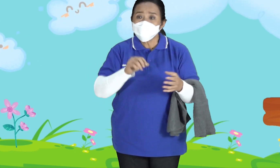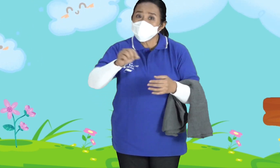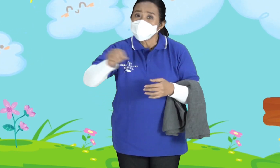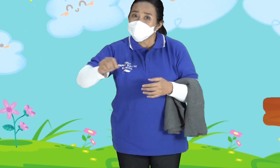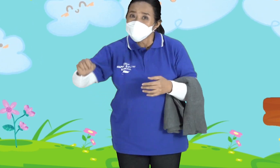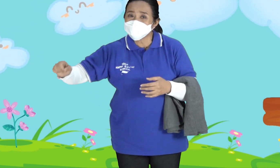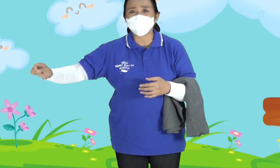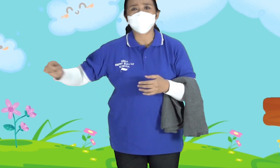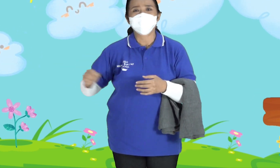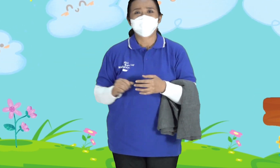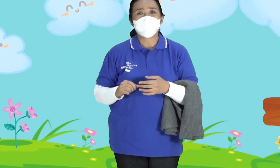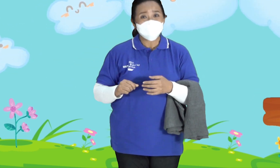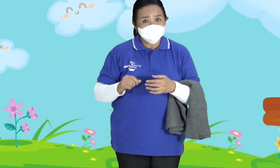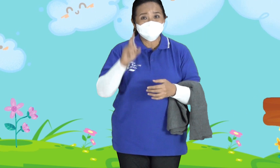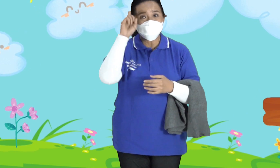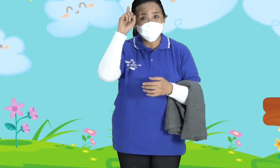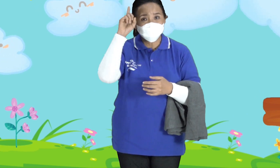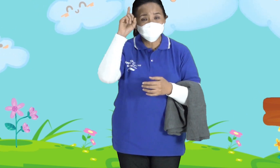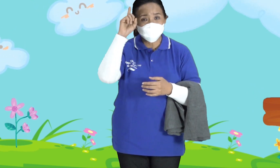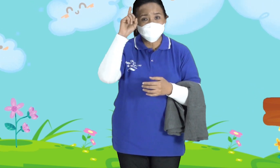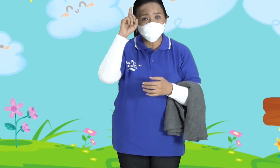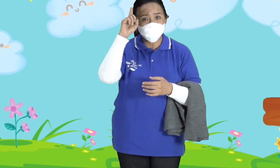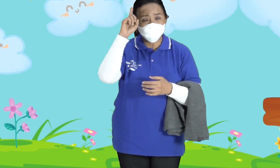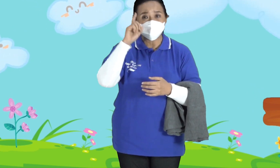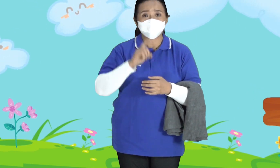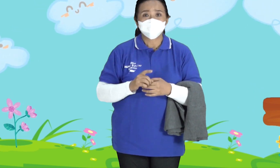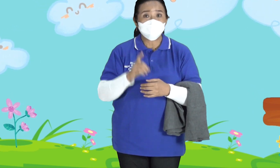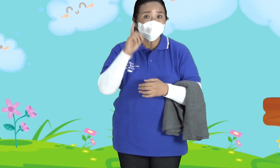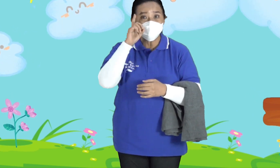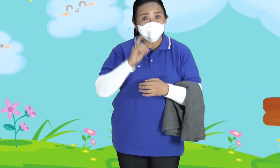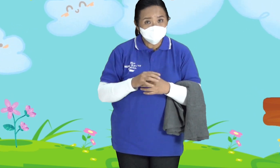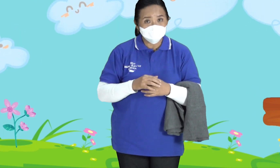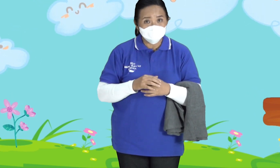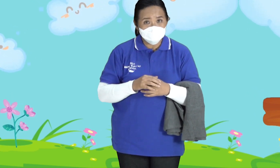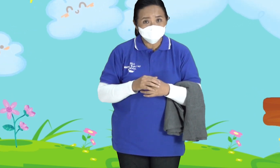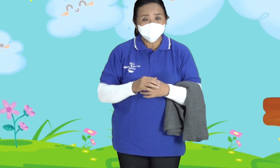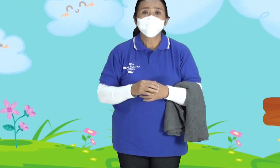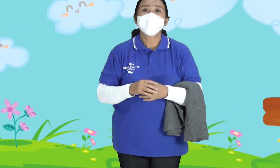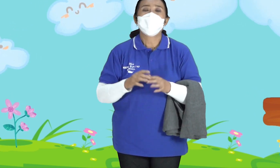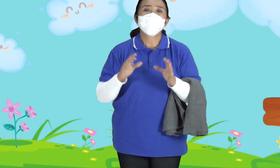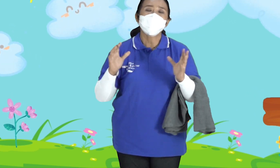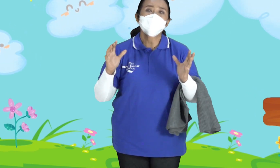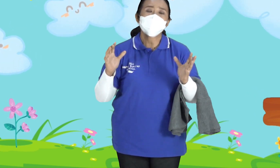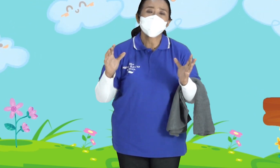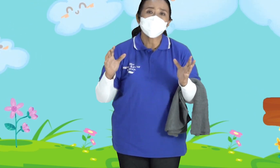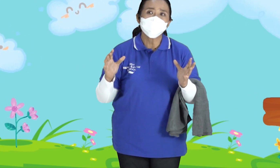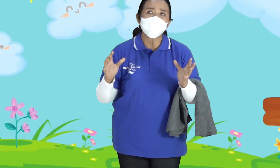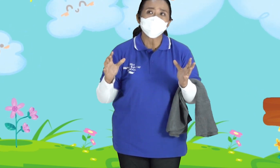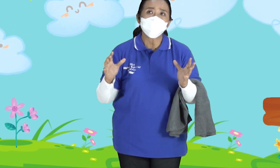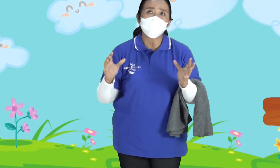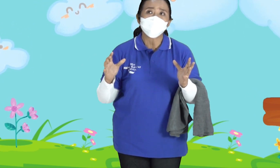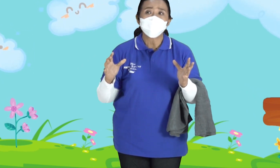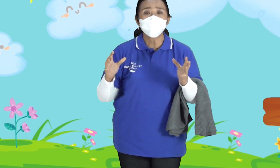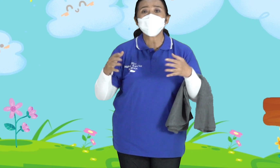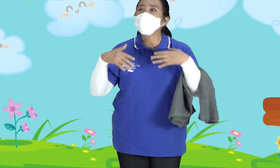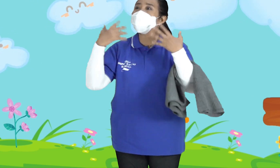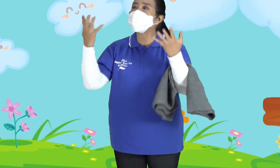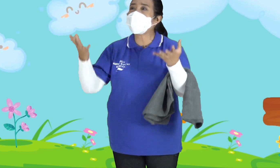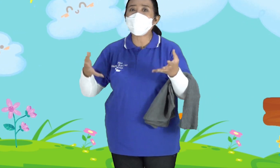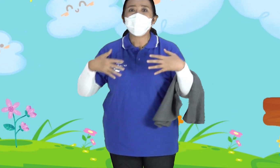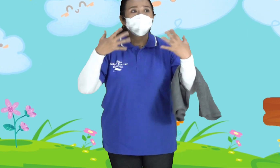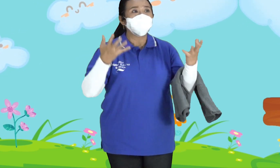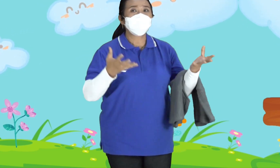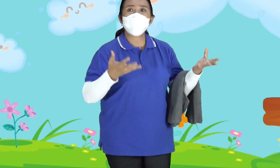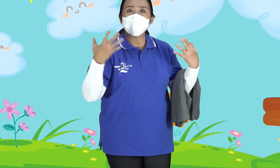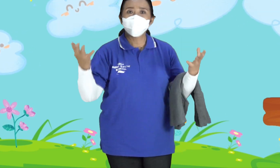Menggambar Siapa yang Suka Menggambar Gambarnya Bagus Ada yang Dikasih Talenta Sama Tuhan Itu Suka